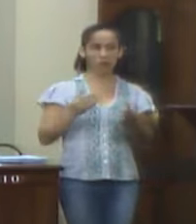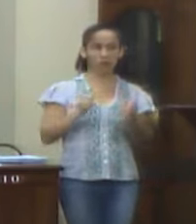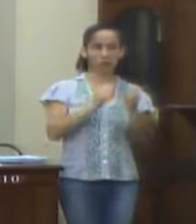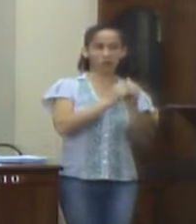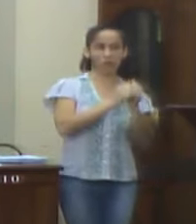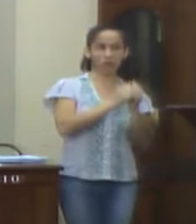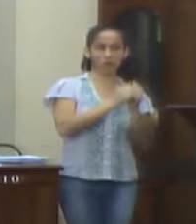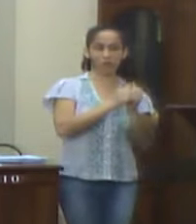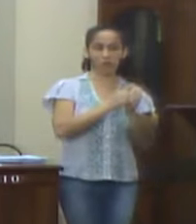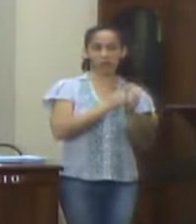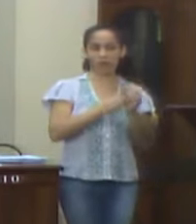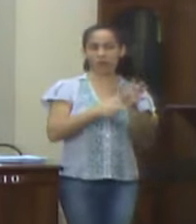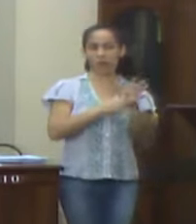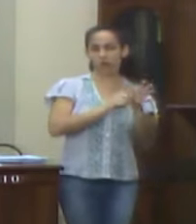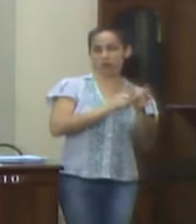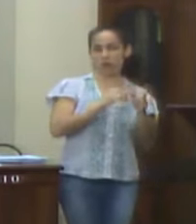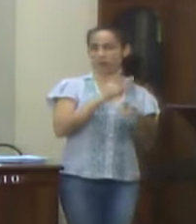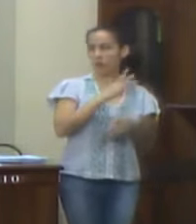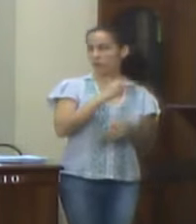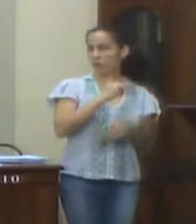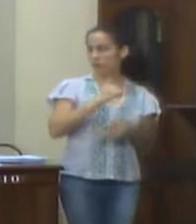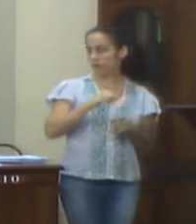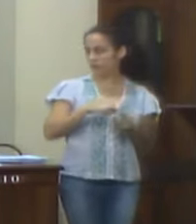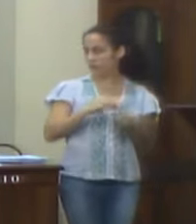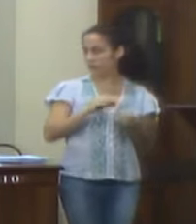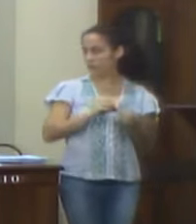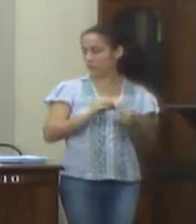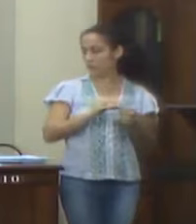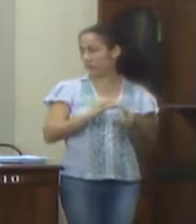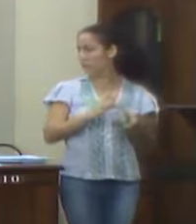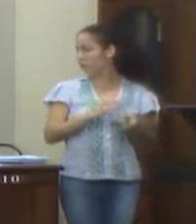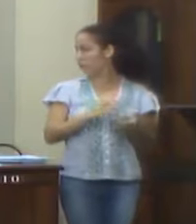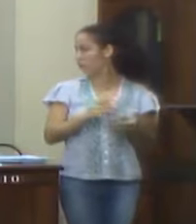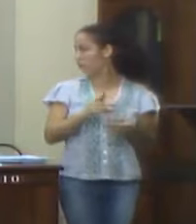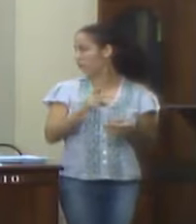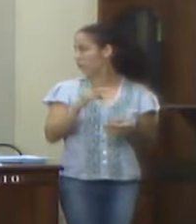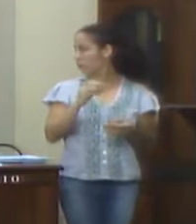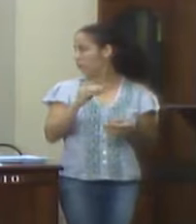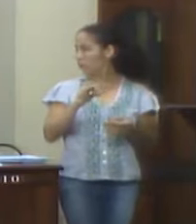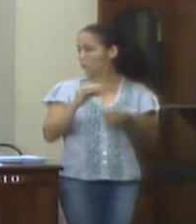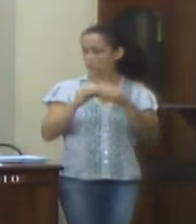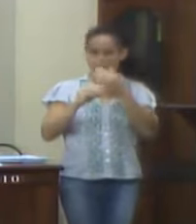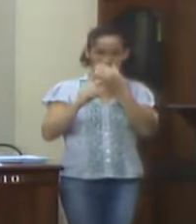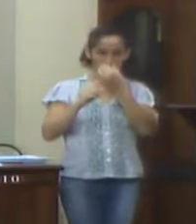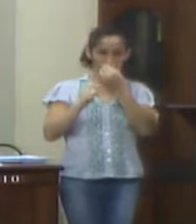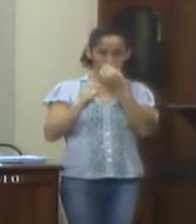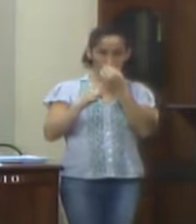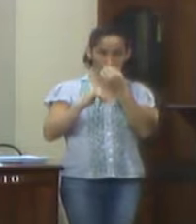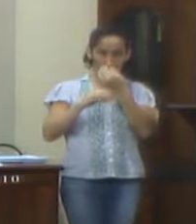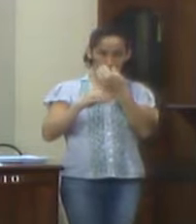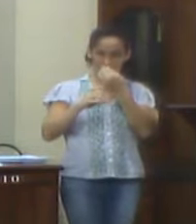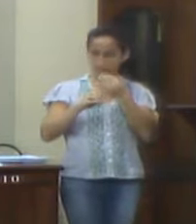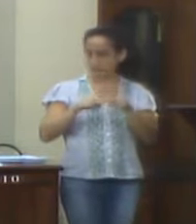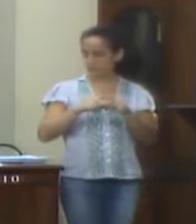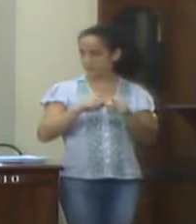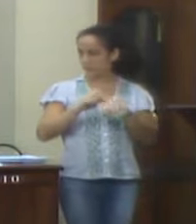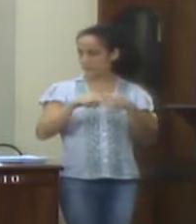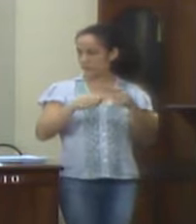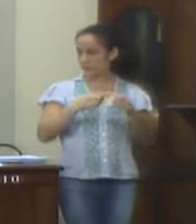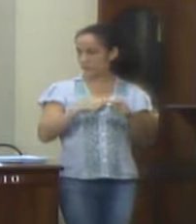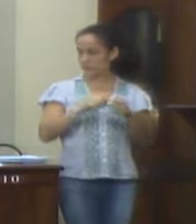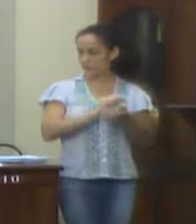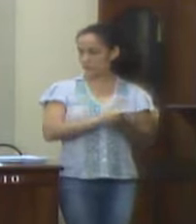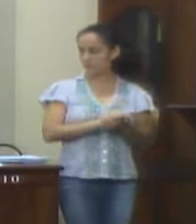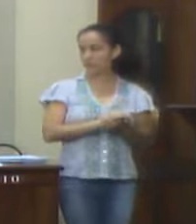aos princípios retromencionados, decidiu pela aplicação da exigência da pontualidade rigorosa do repasse das contribuições